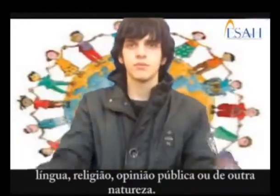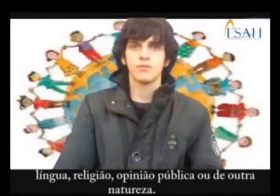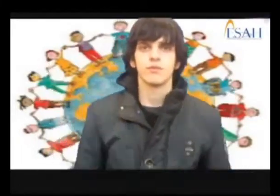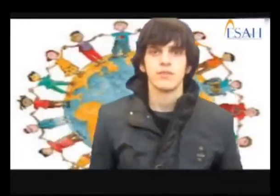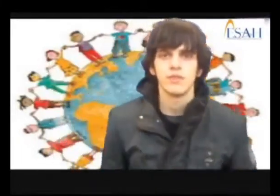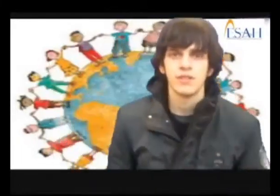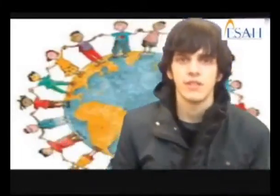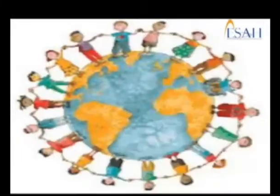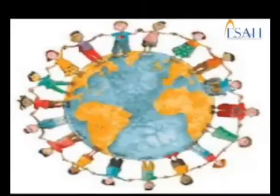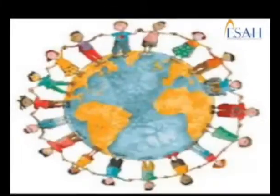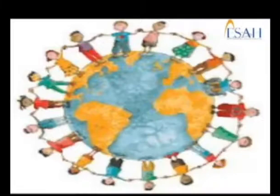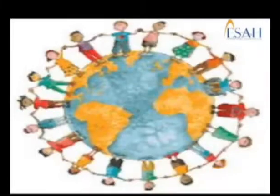outra natureza.